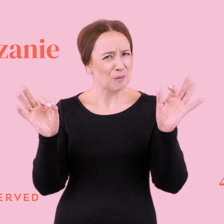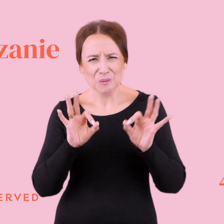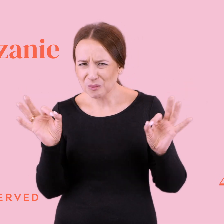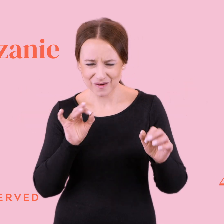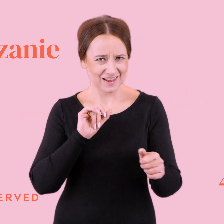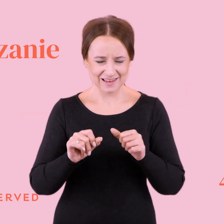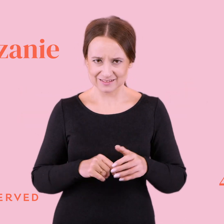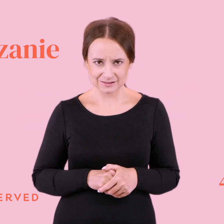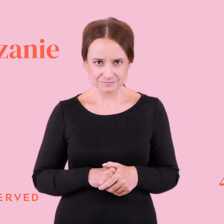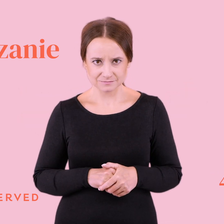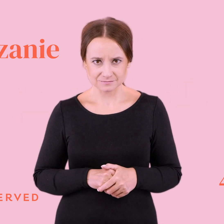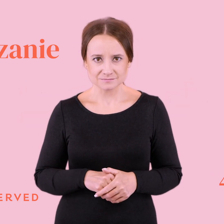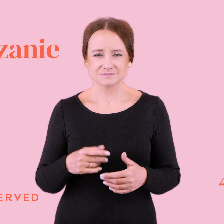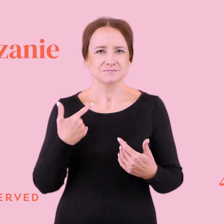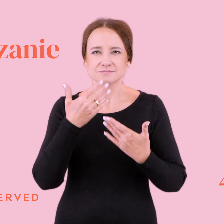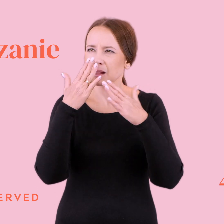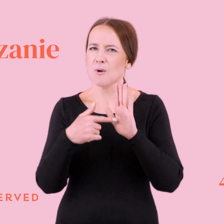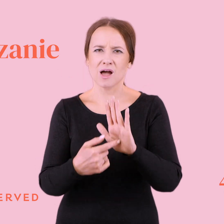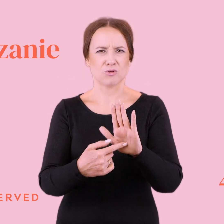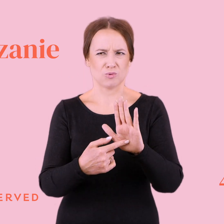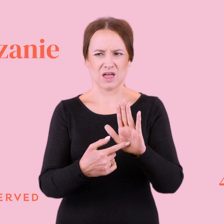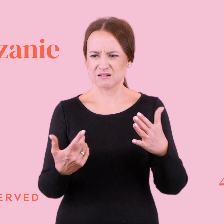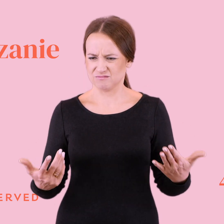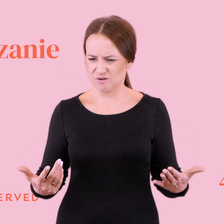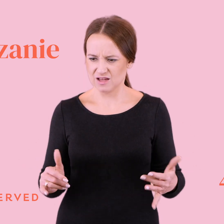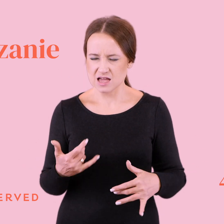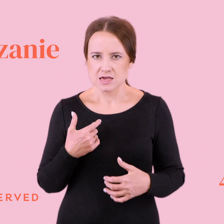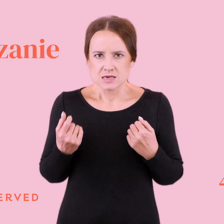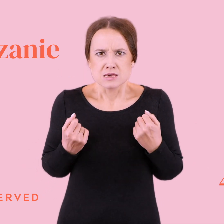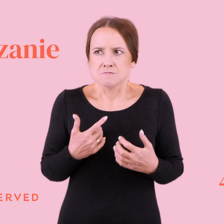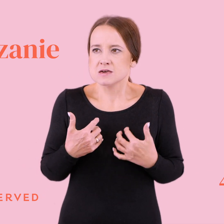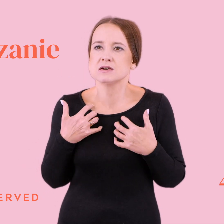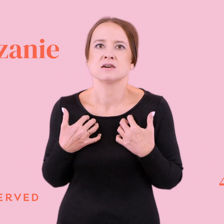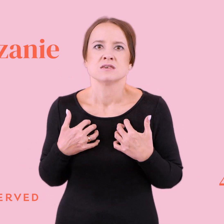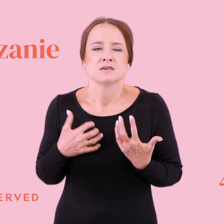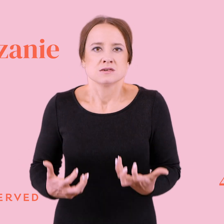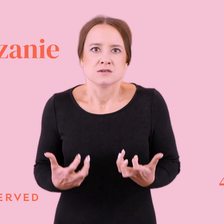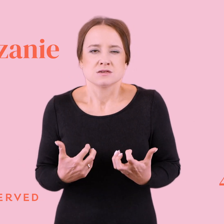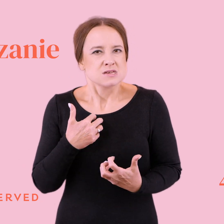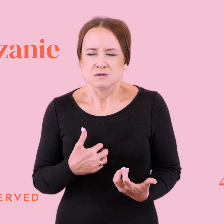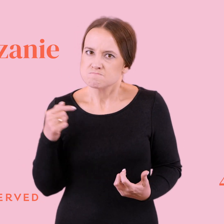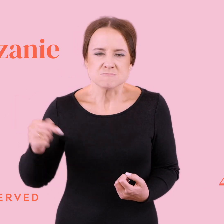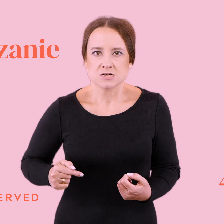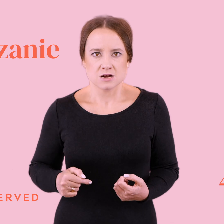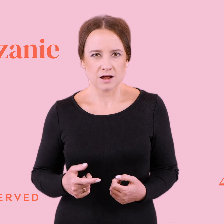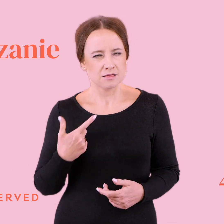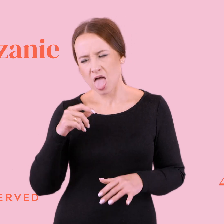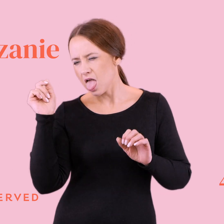I odrobaczanie świadczy o takiej desperacji, jakiej myśmy się znaleźli. Że w ogóle, słuchajcie, walić osoby, które nas